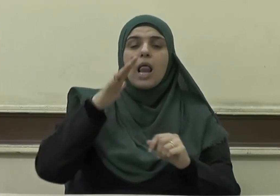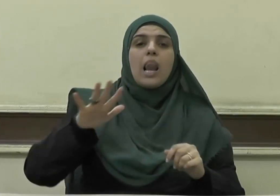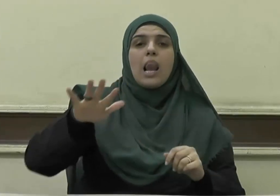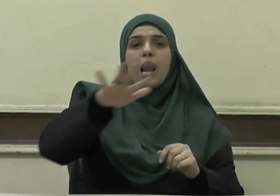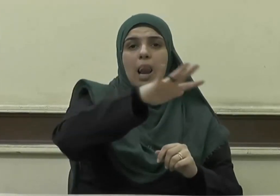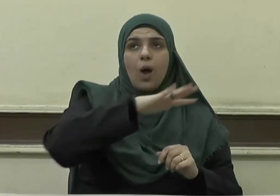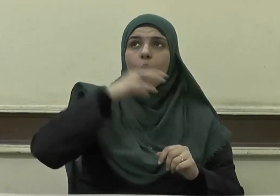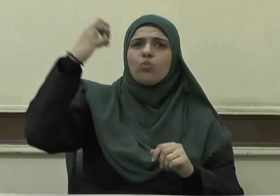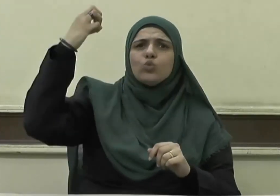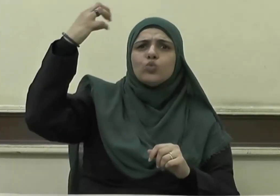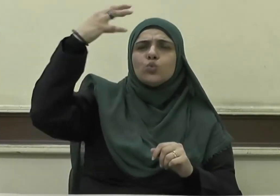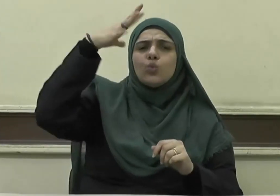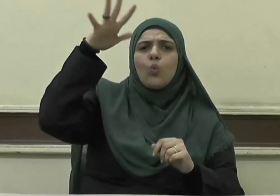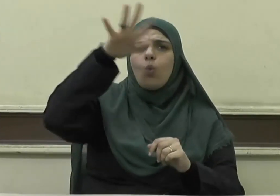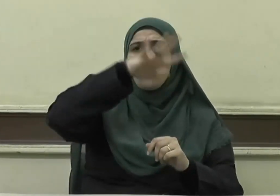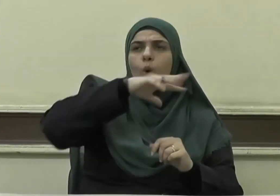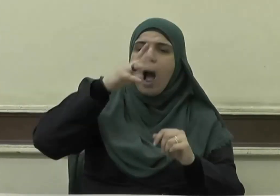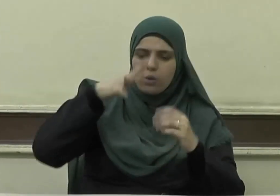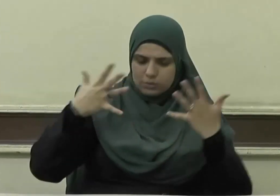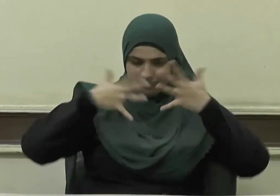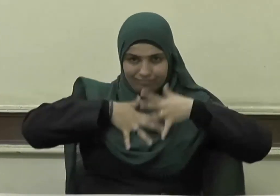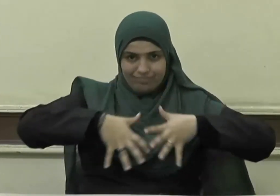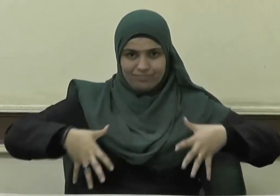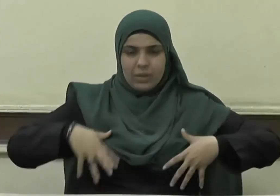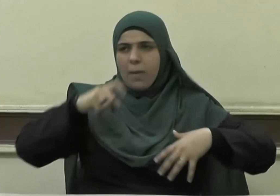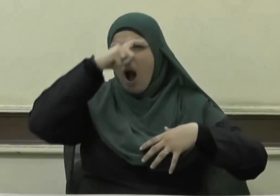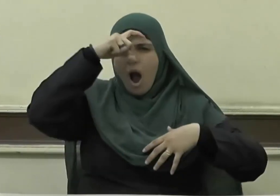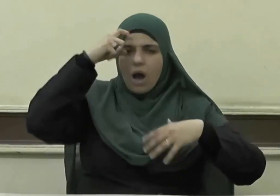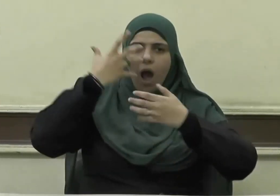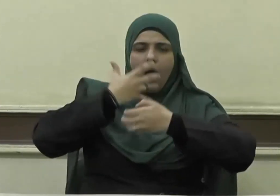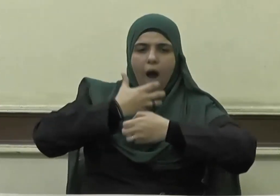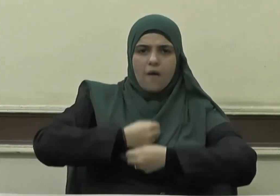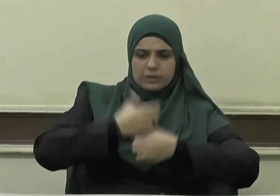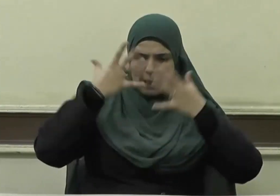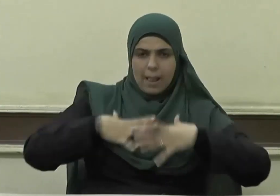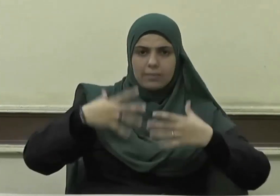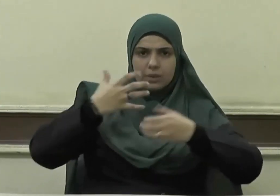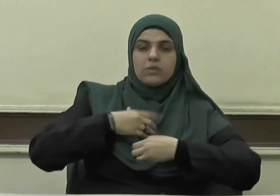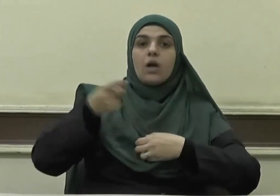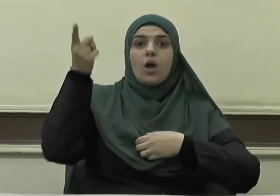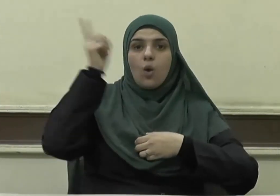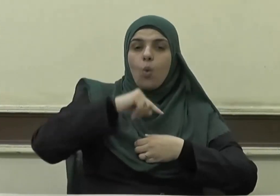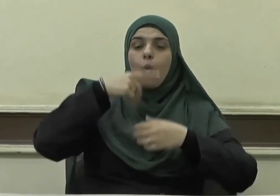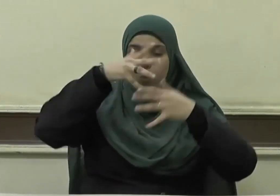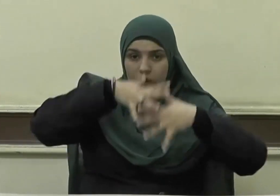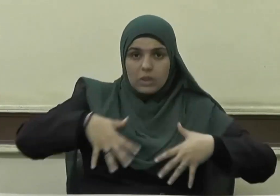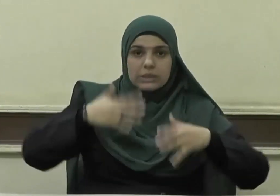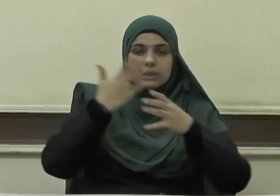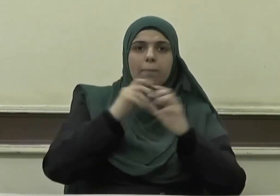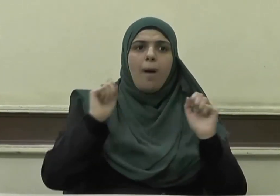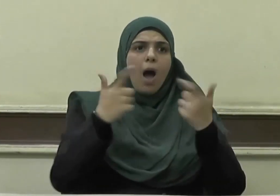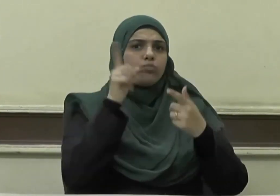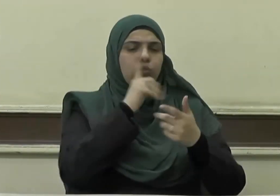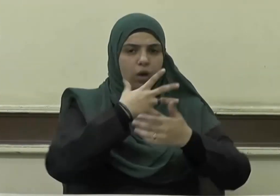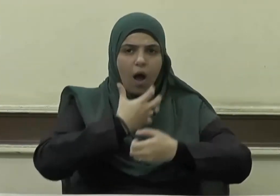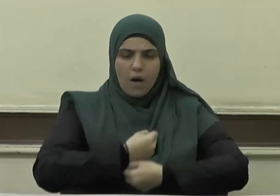لتقيكم الحر وسرابي لتقيكم بأسكم ويقول تعالى في